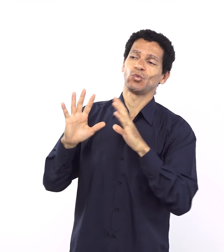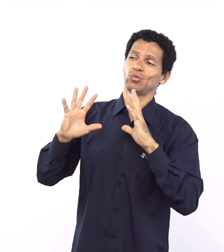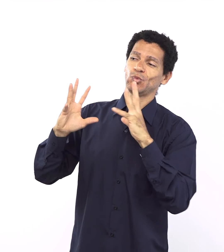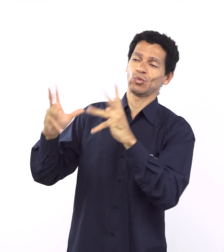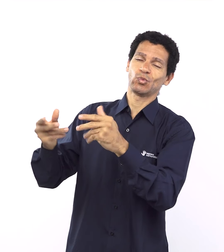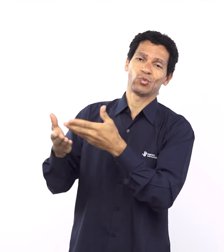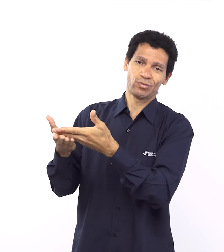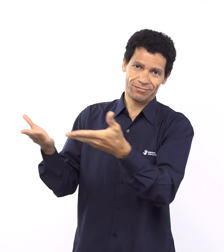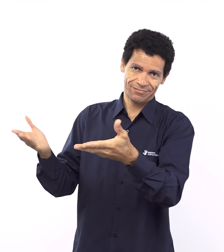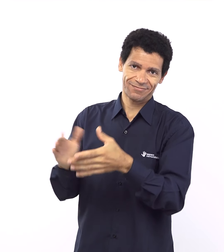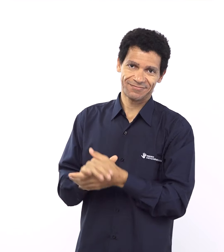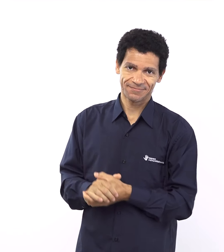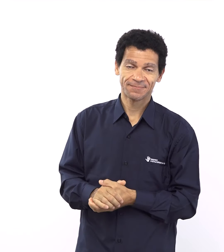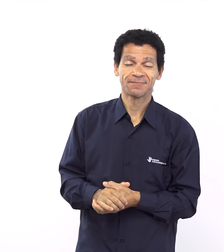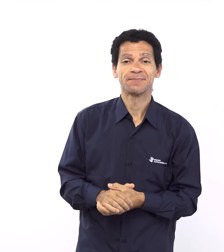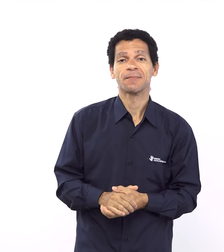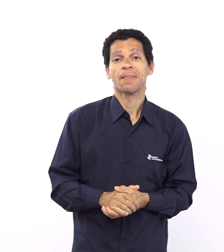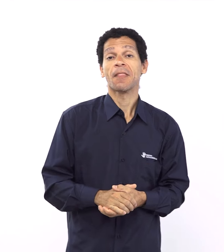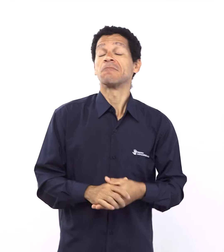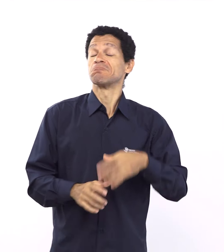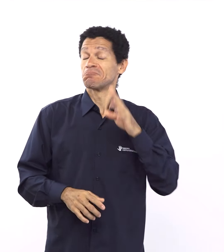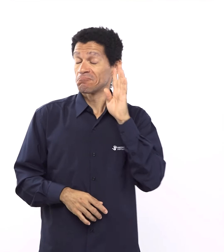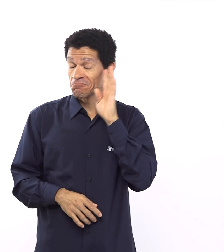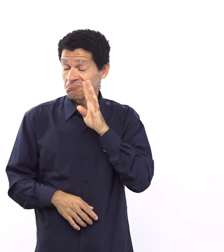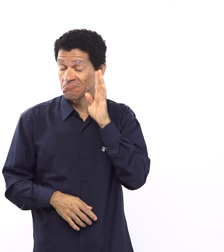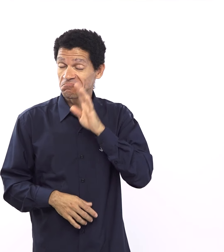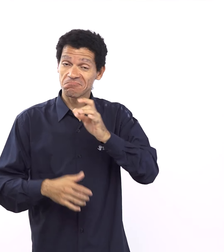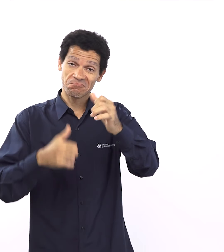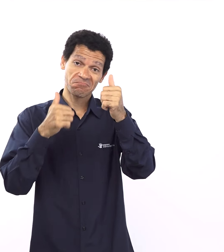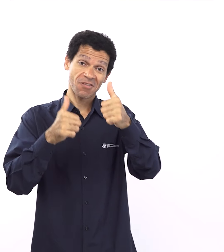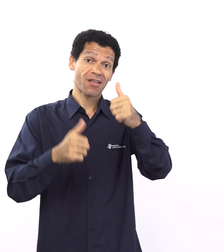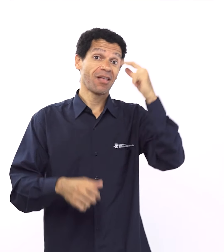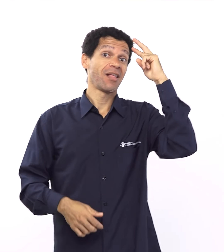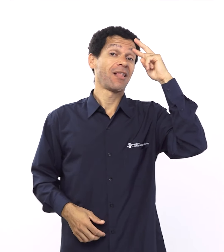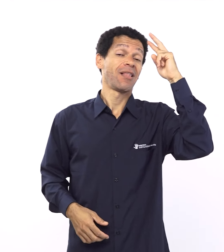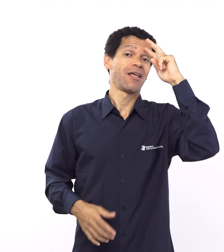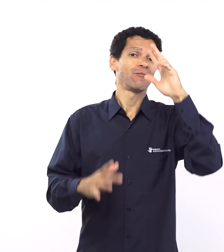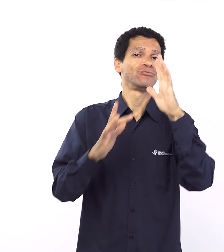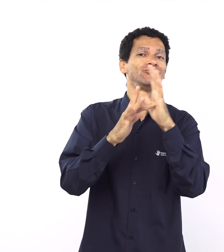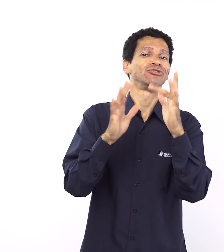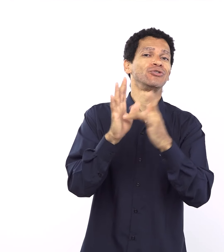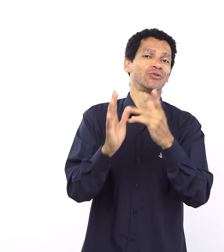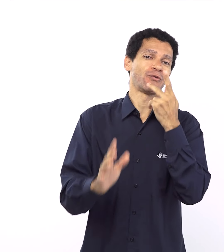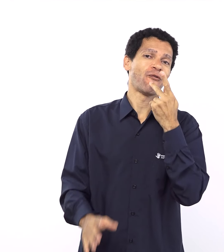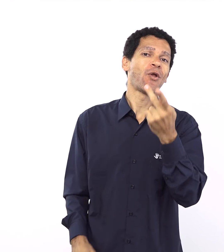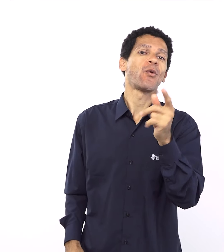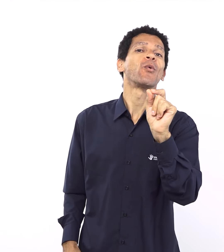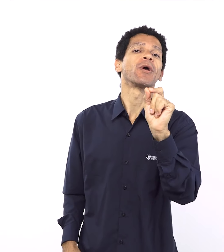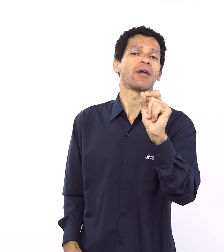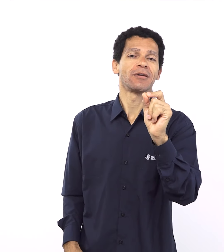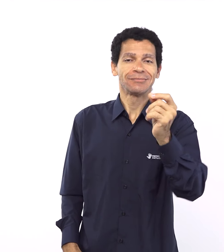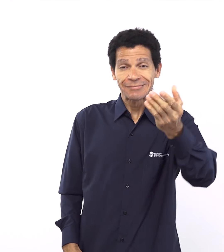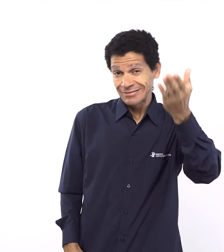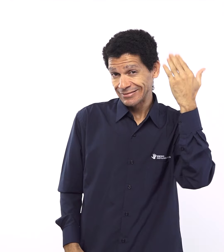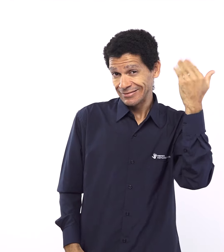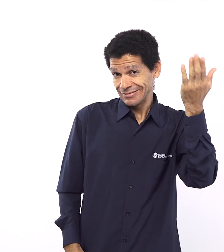é lógico Deus se preocupa com o social também né o André estava falando que teve uma que foi uma